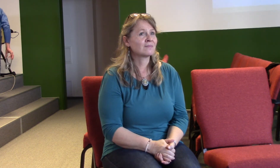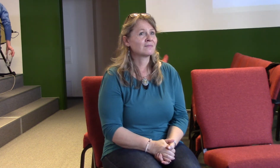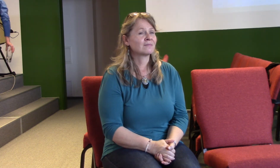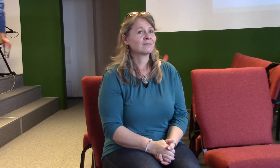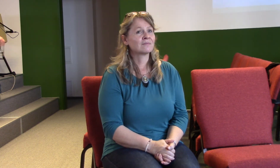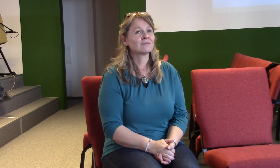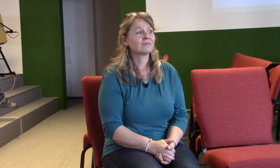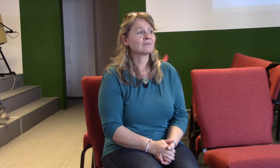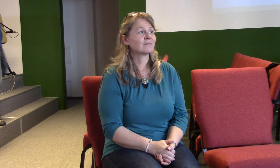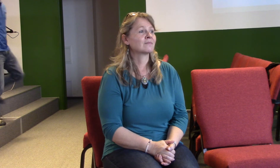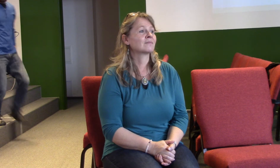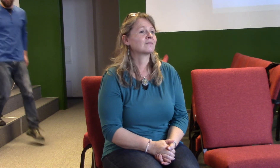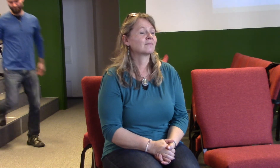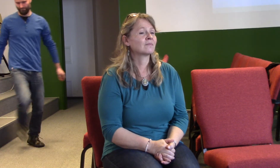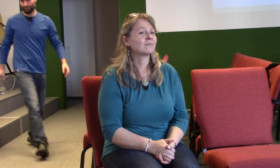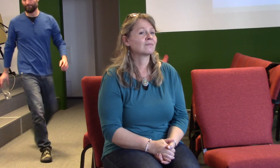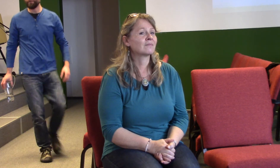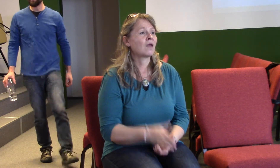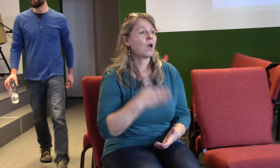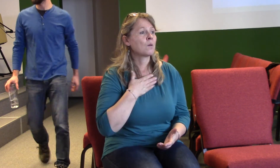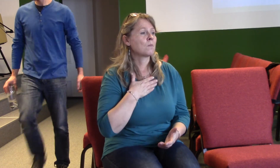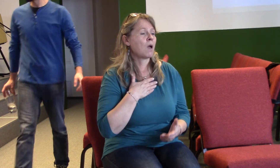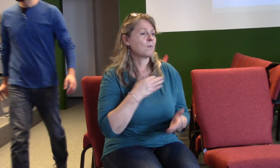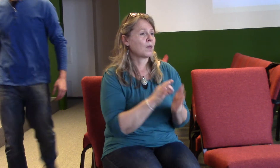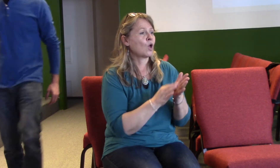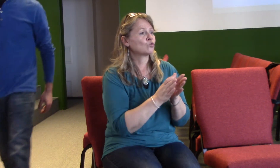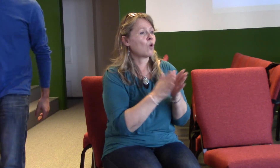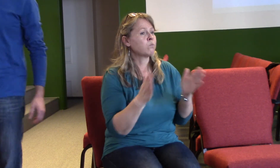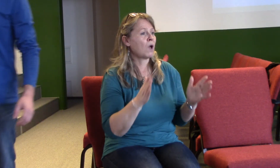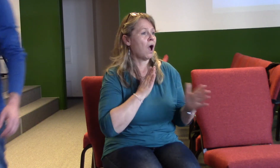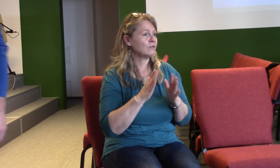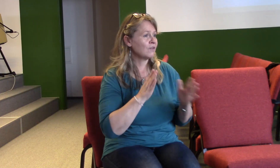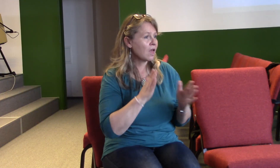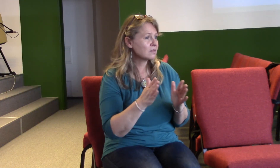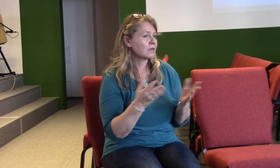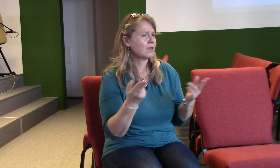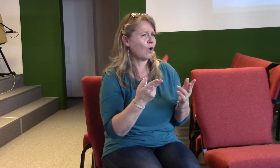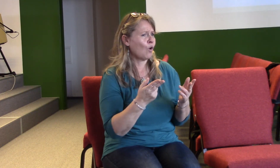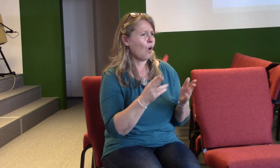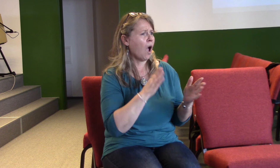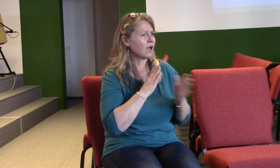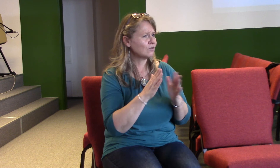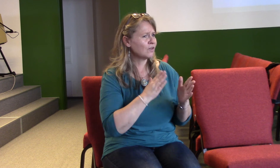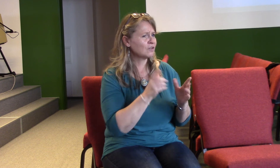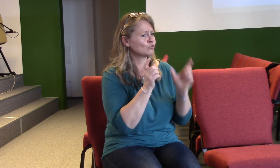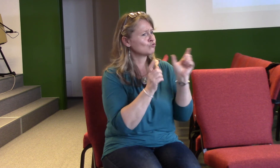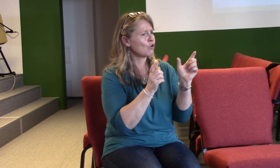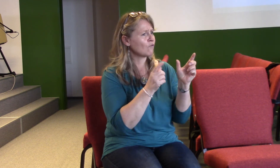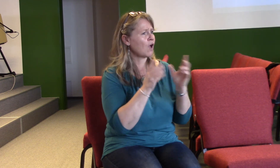Máme tady adventní čas. Advent to znamená příchod. A připomínáme si to,